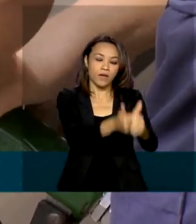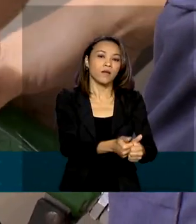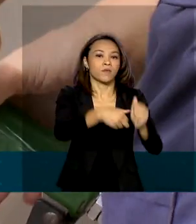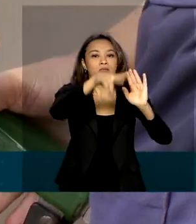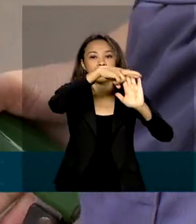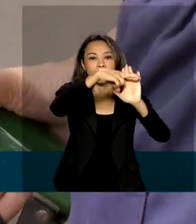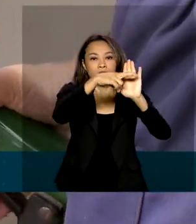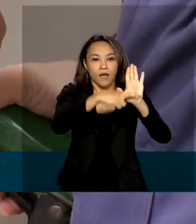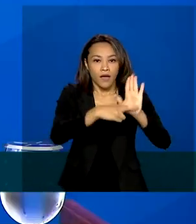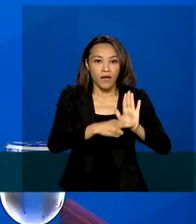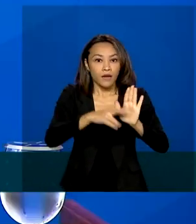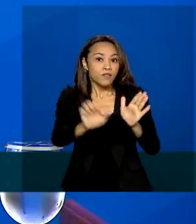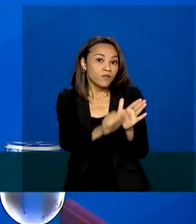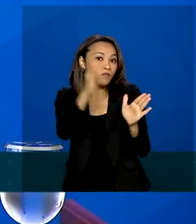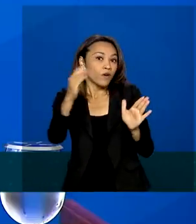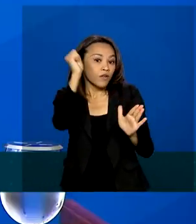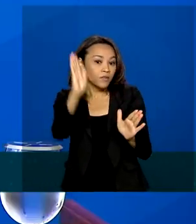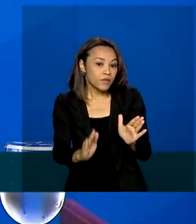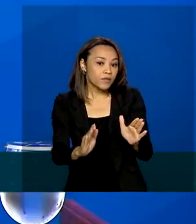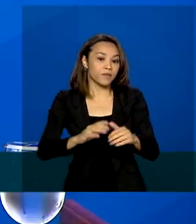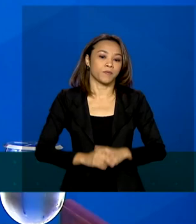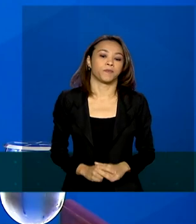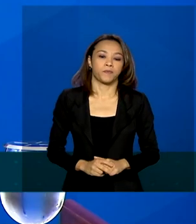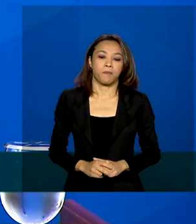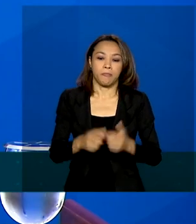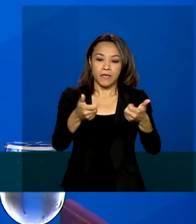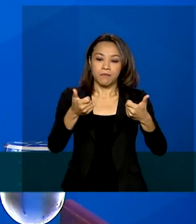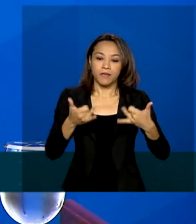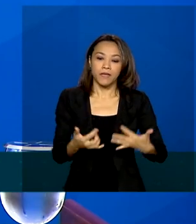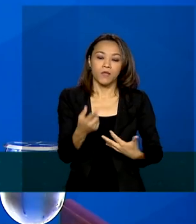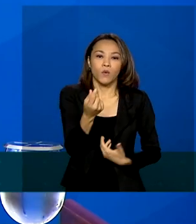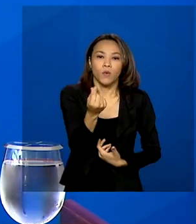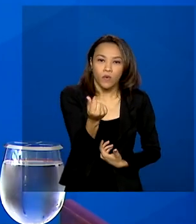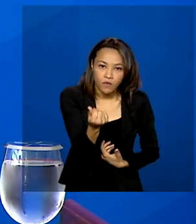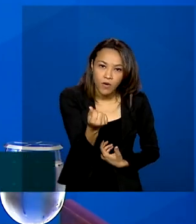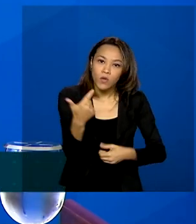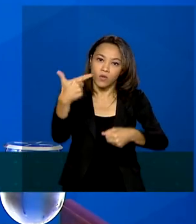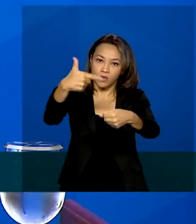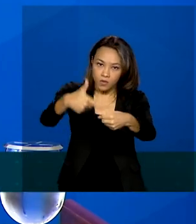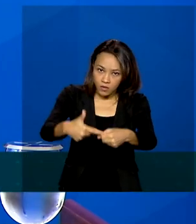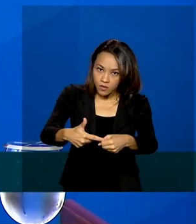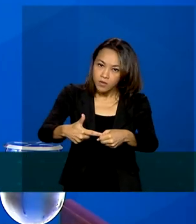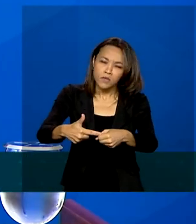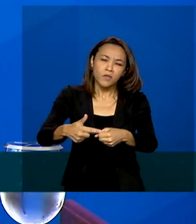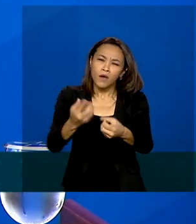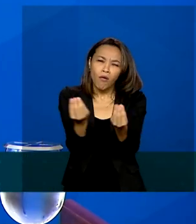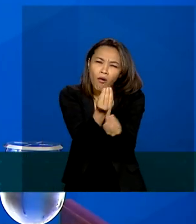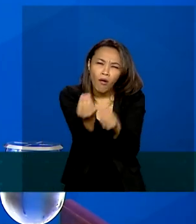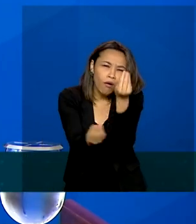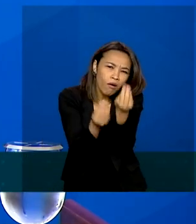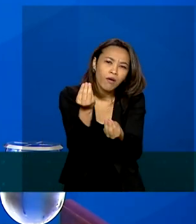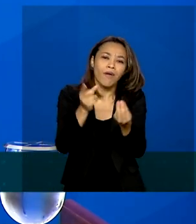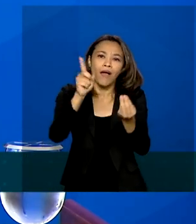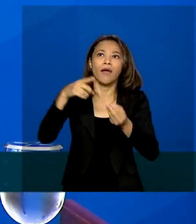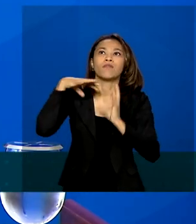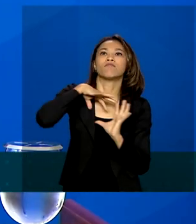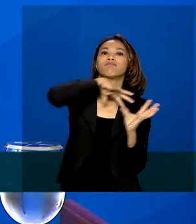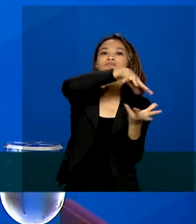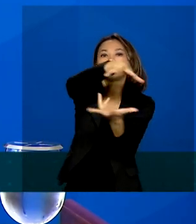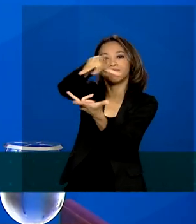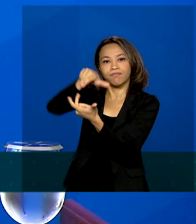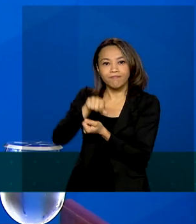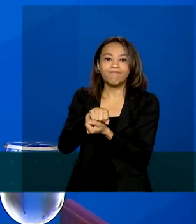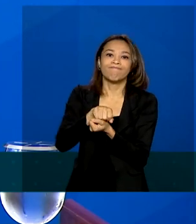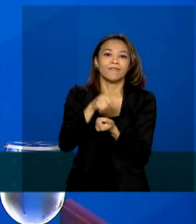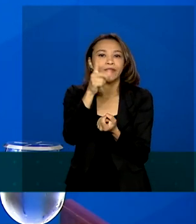praticados no exterior. Preços de combustíveis são determinados de forma global, assim como